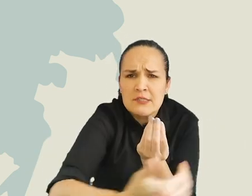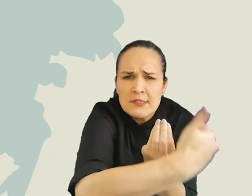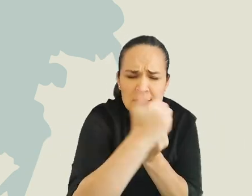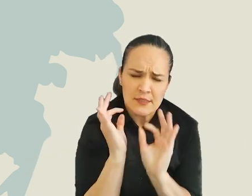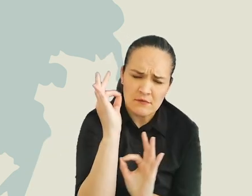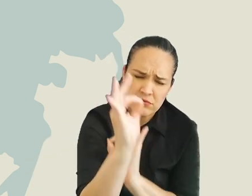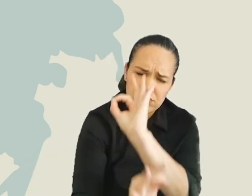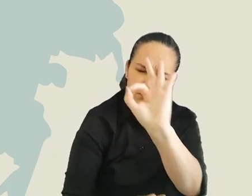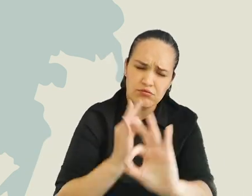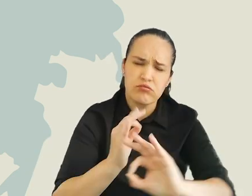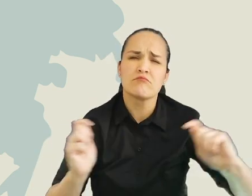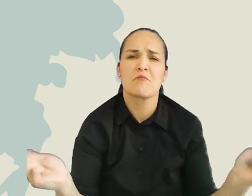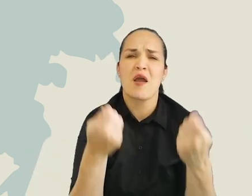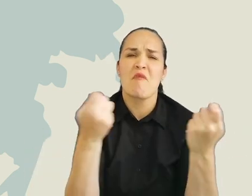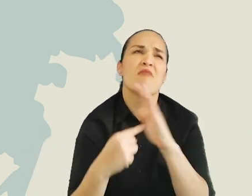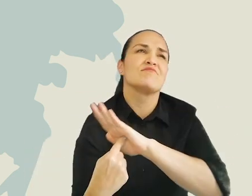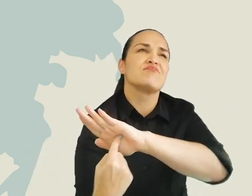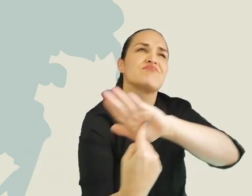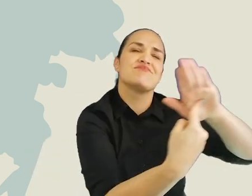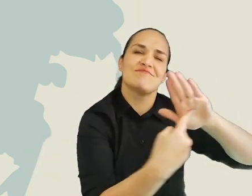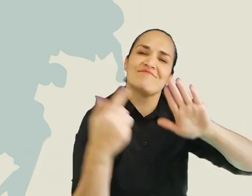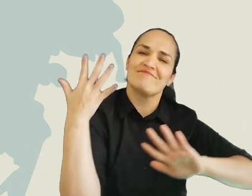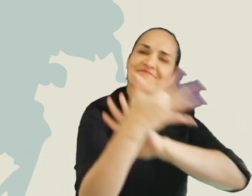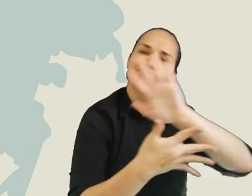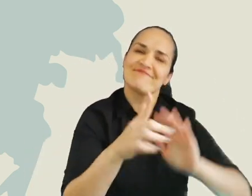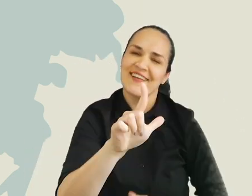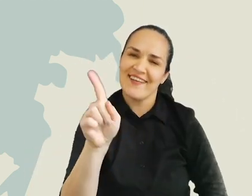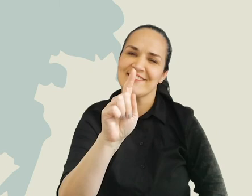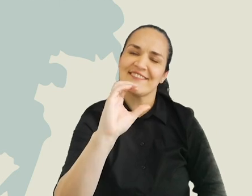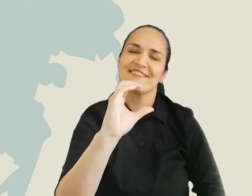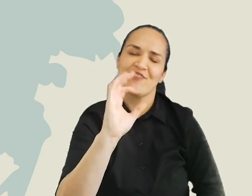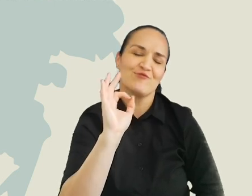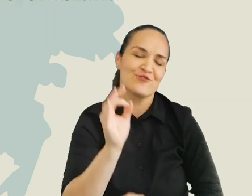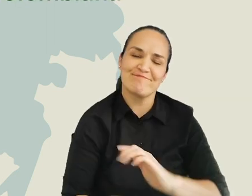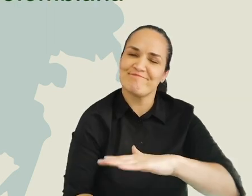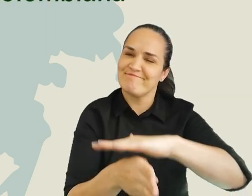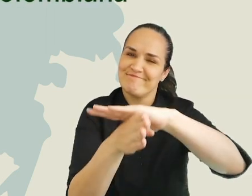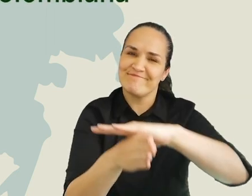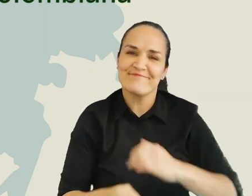Protección y promoción de la lengua de señas colombiana